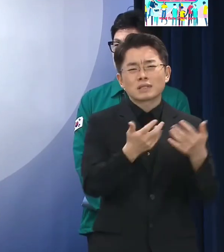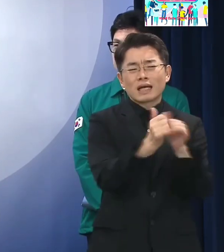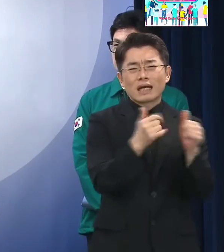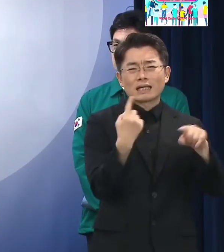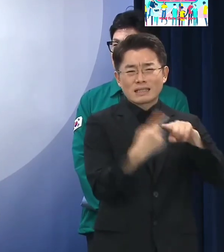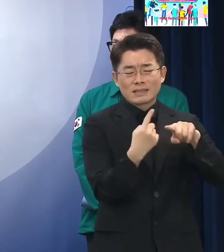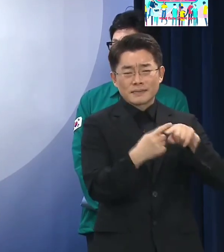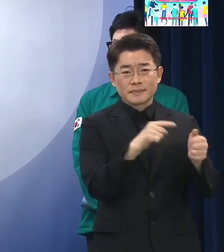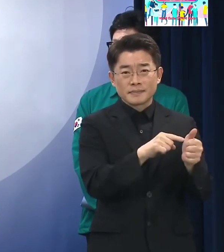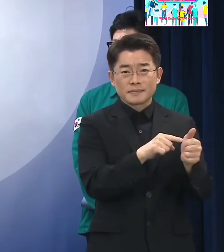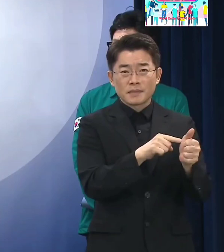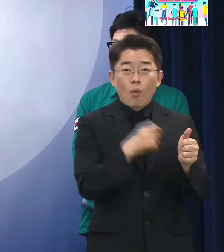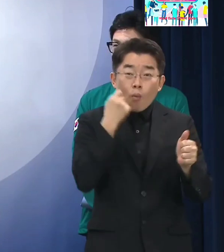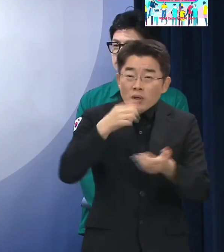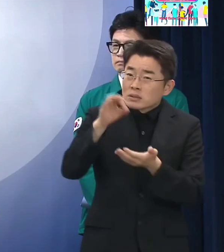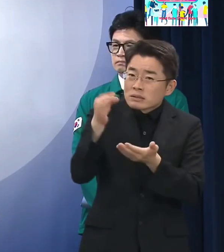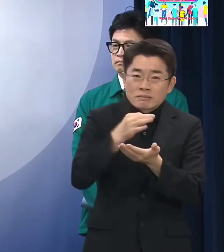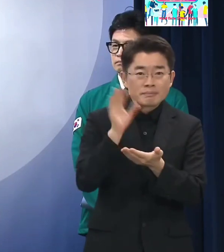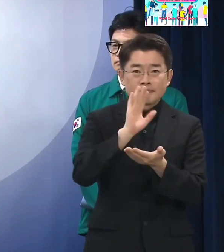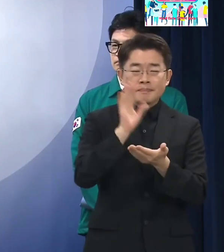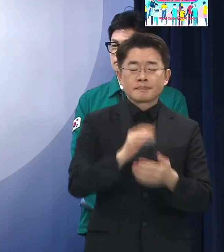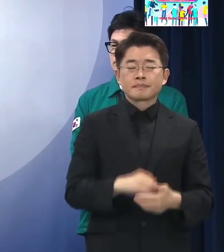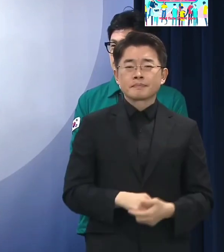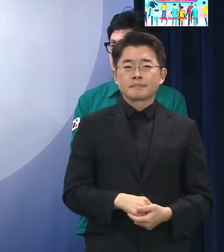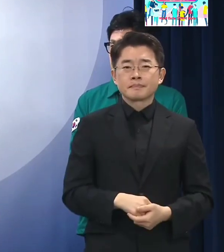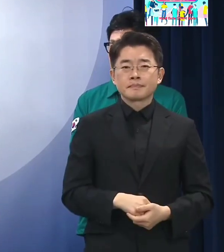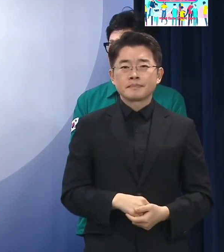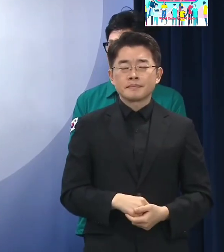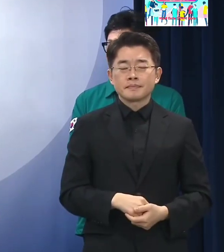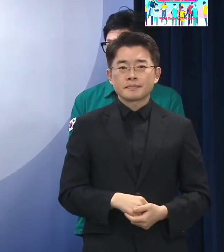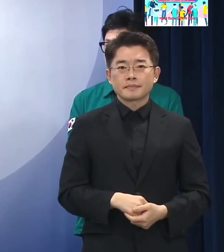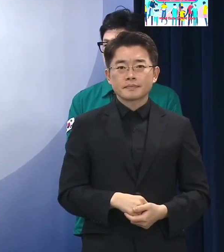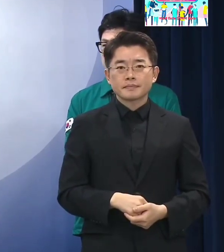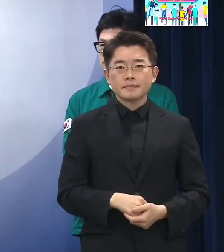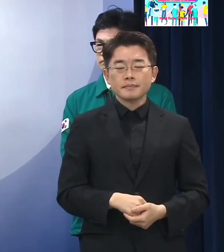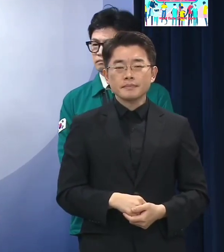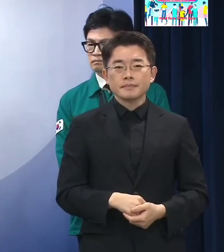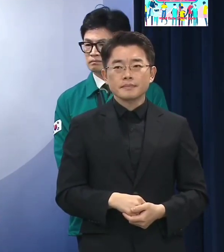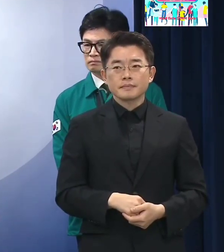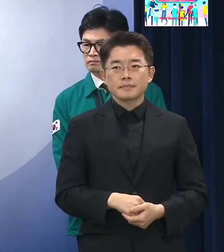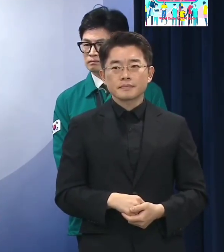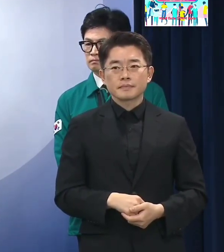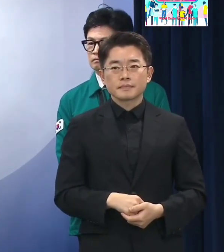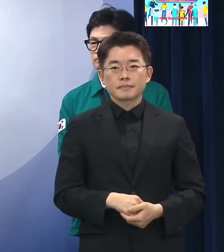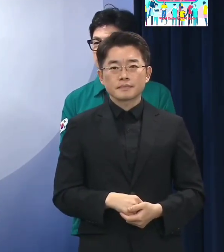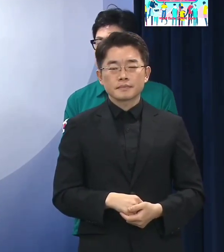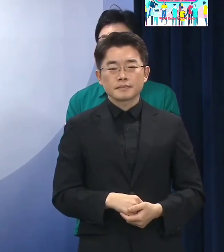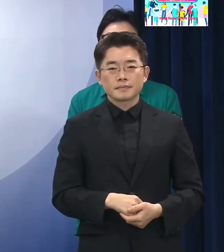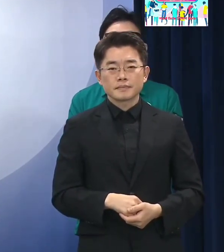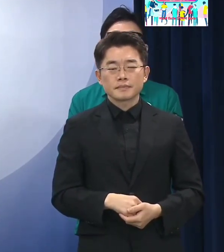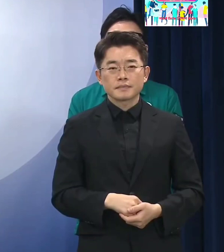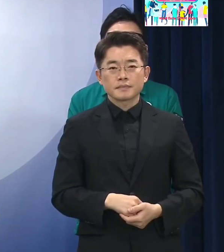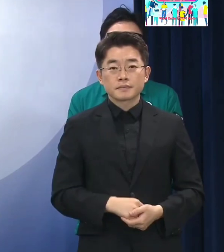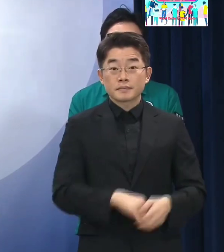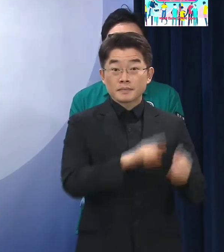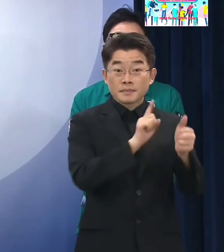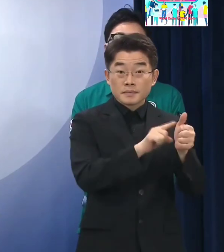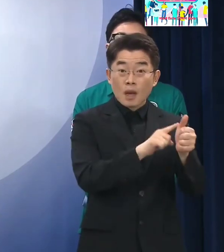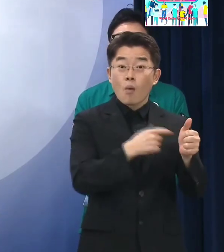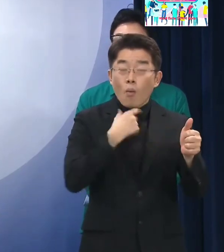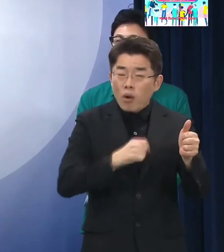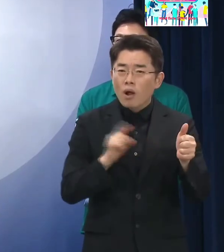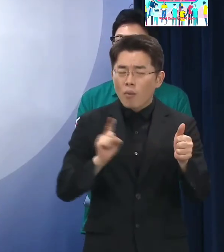개념입니다 그래서 급여를 받는다든지 그런 건 없고요 다만 저희한테 국가적으로 바라는 것이 본인들의